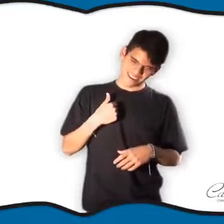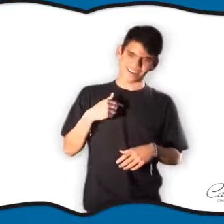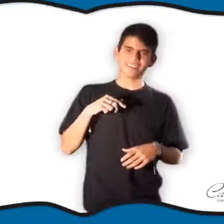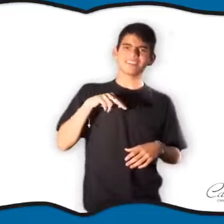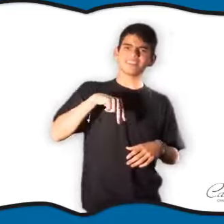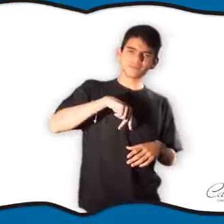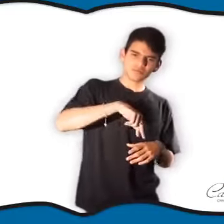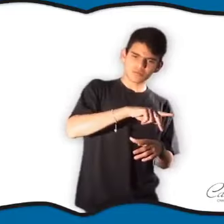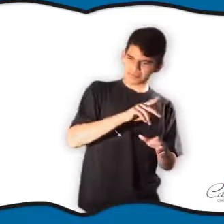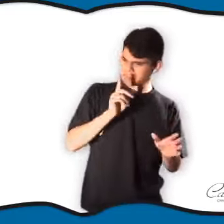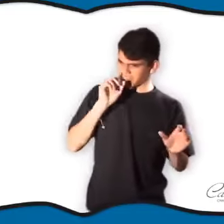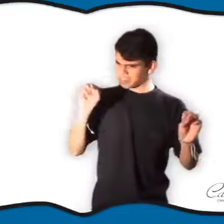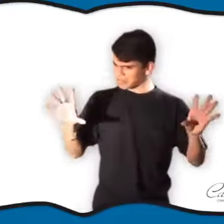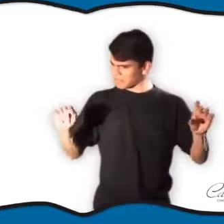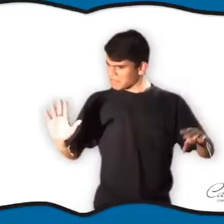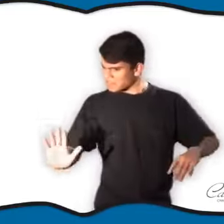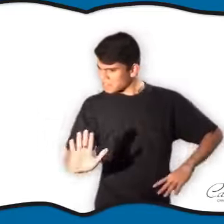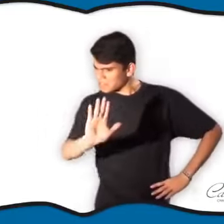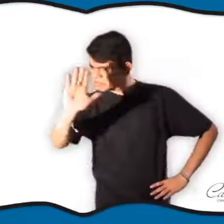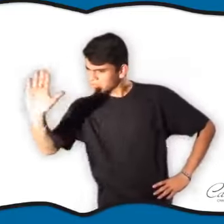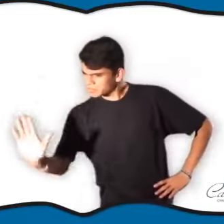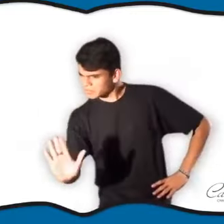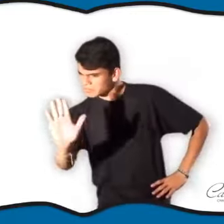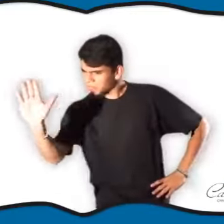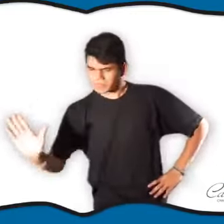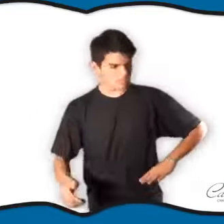lo recorrió, limpió sus luces como solía ser,